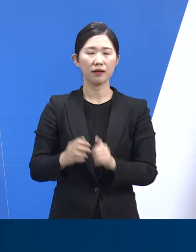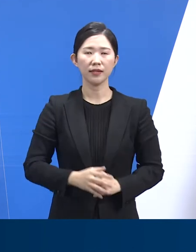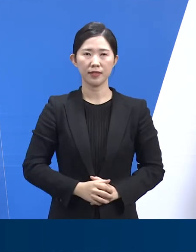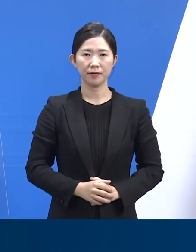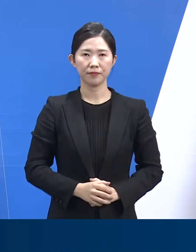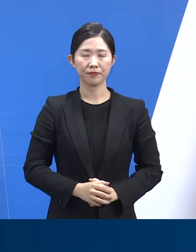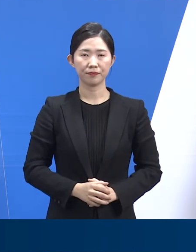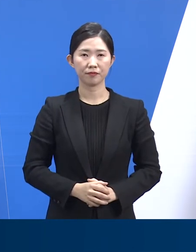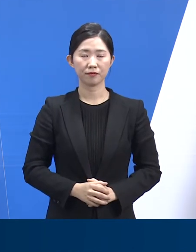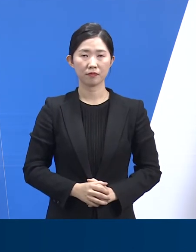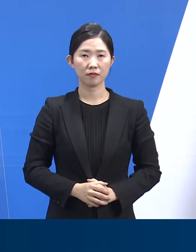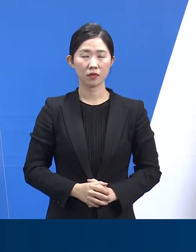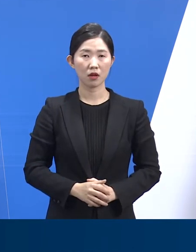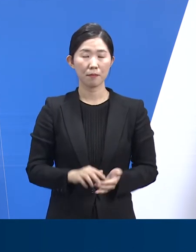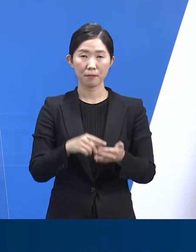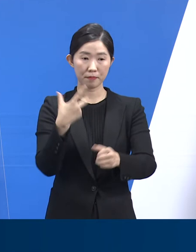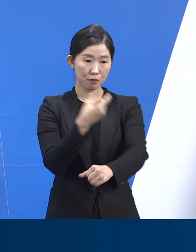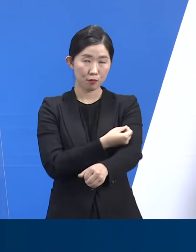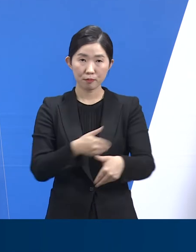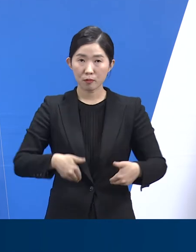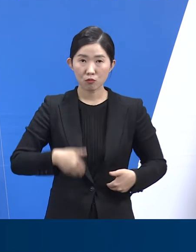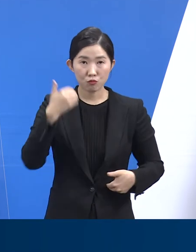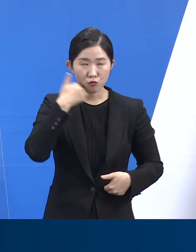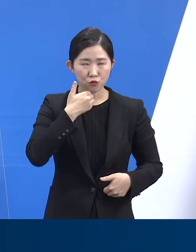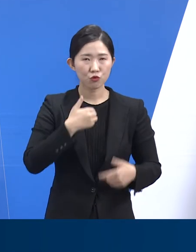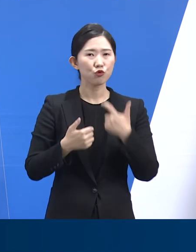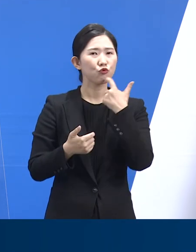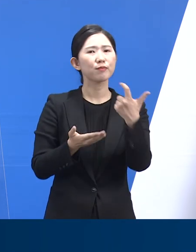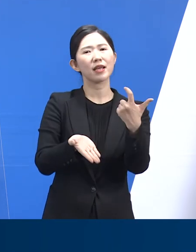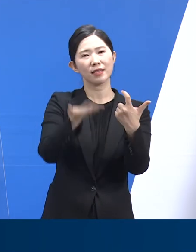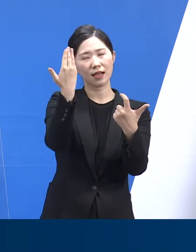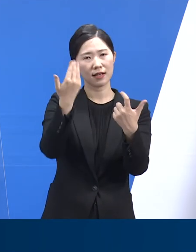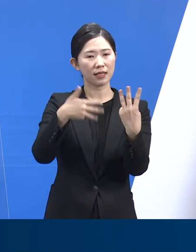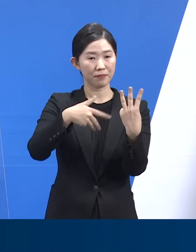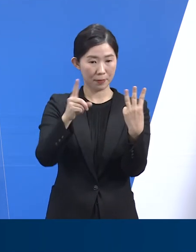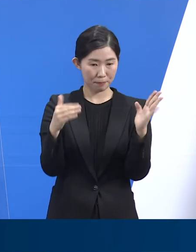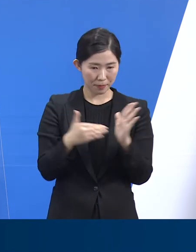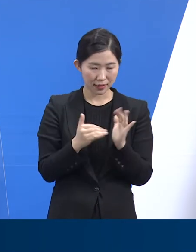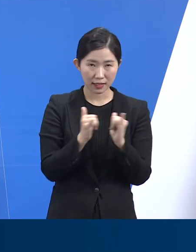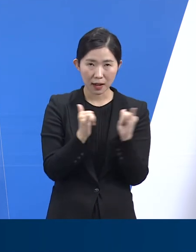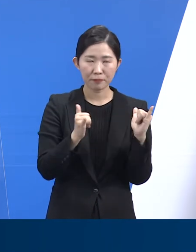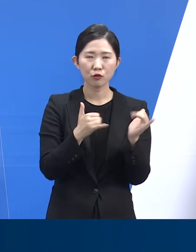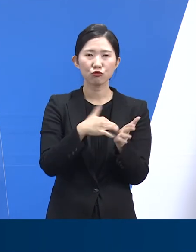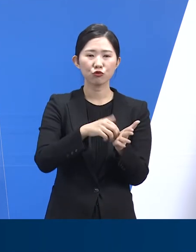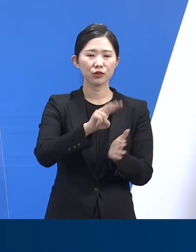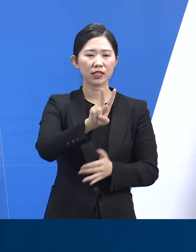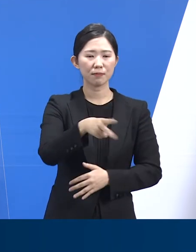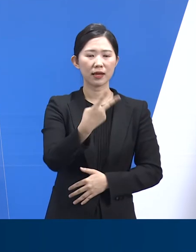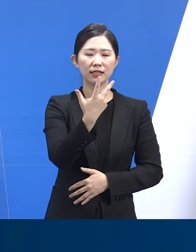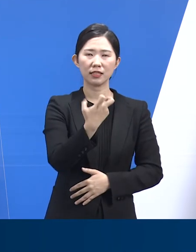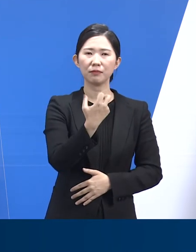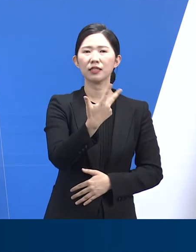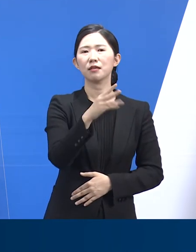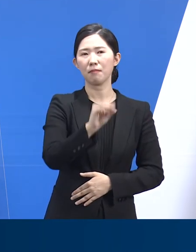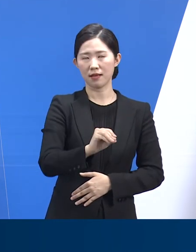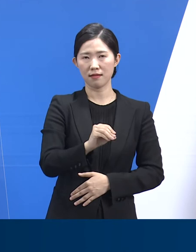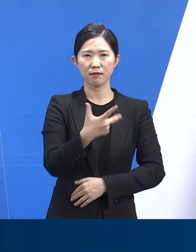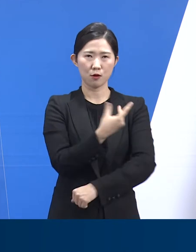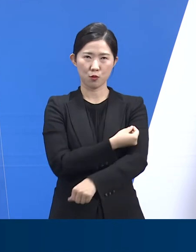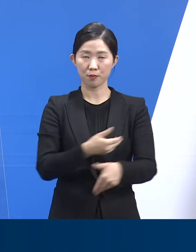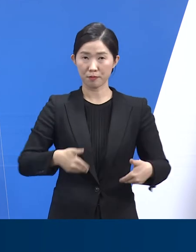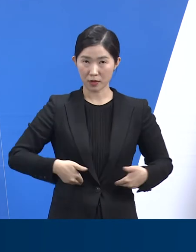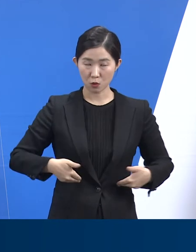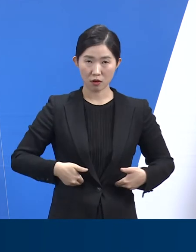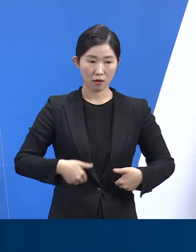접종 대상은 도내 60세 이상 3차 접종 완료자 277만 9,876명이며 접종